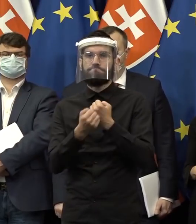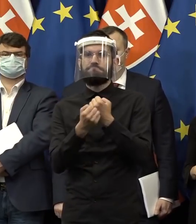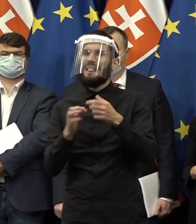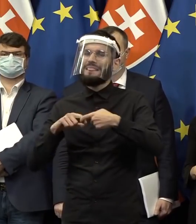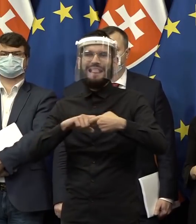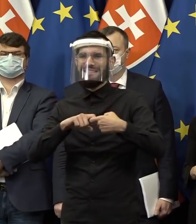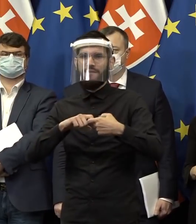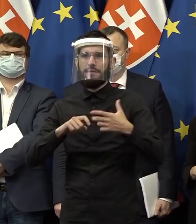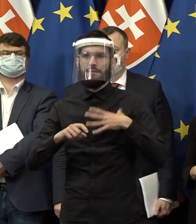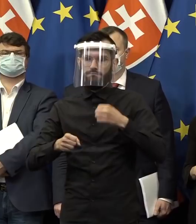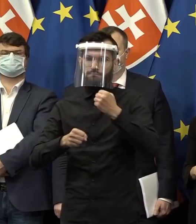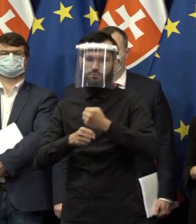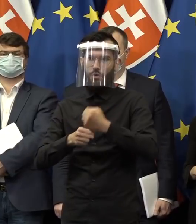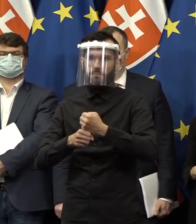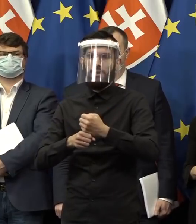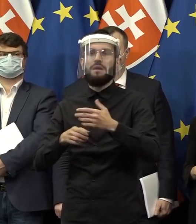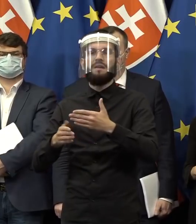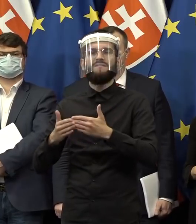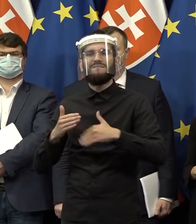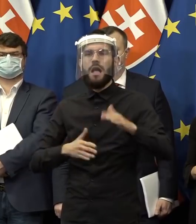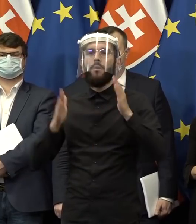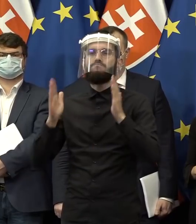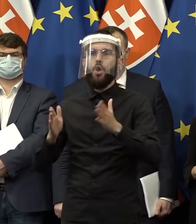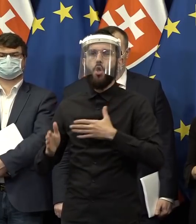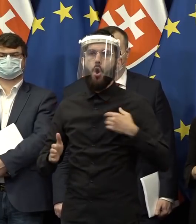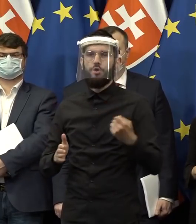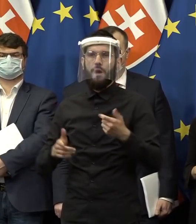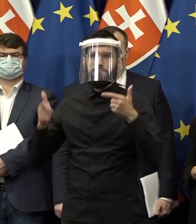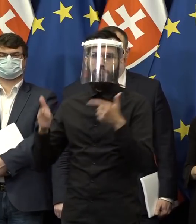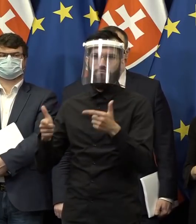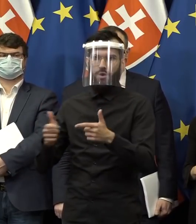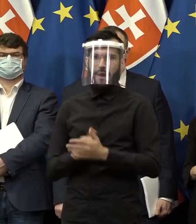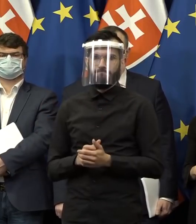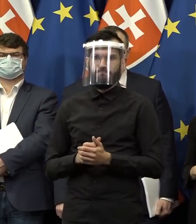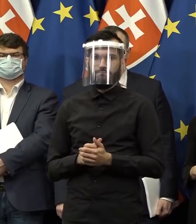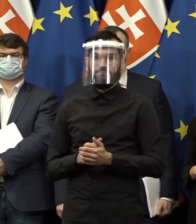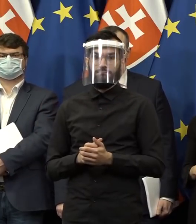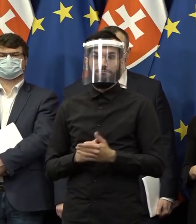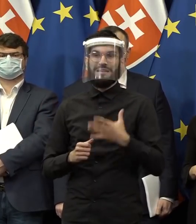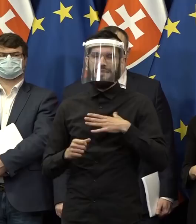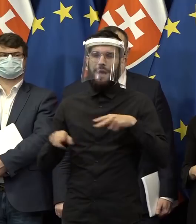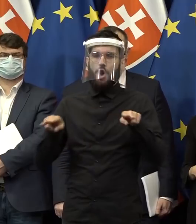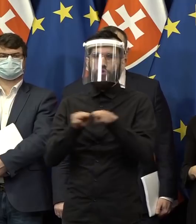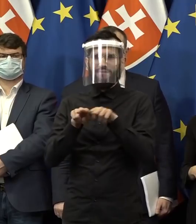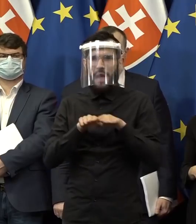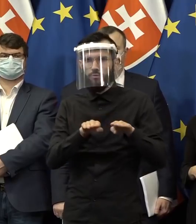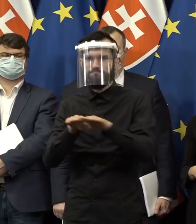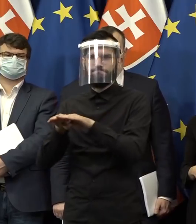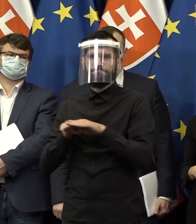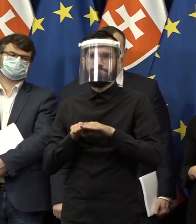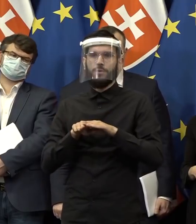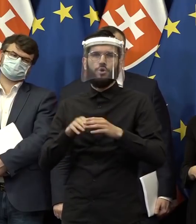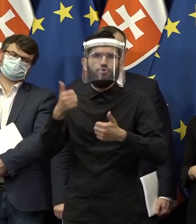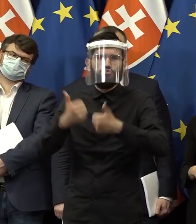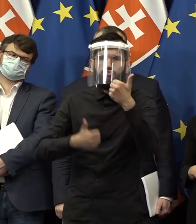nastavíme spravodlivý systém podpory polnohospodárov. Rovnosť príležitostí bude základným kritériom akejkoľvek súčaže